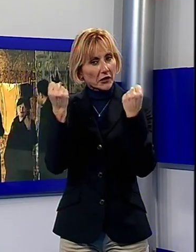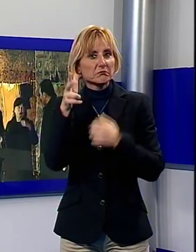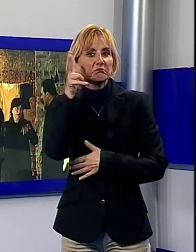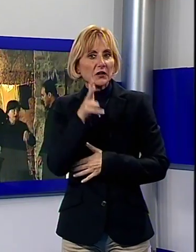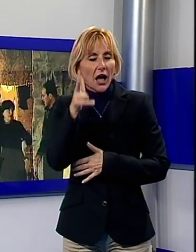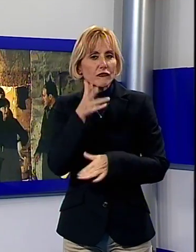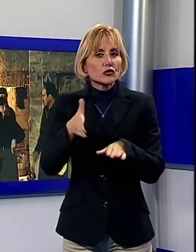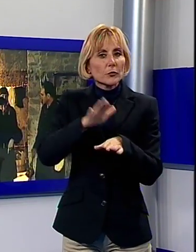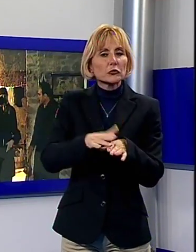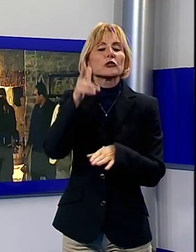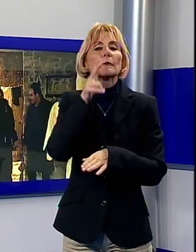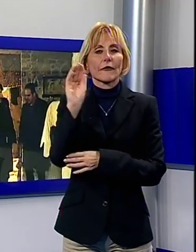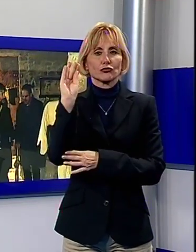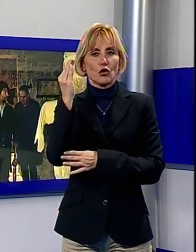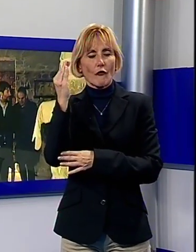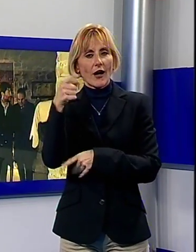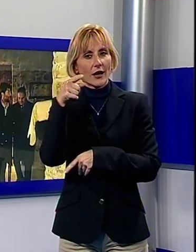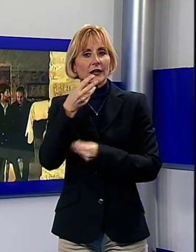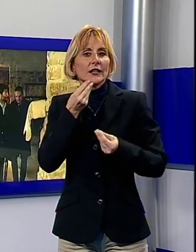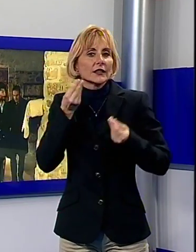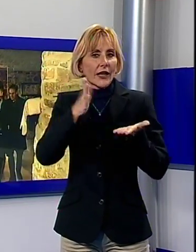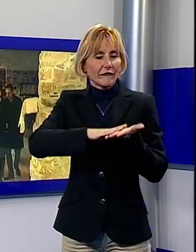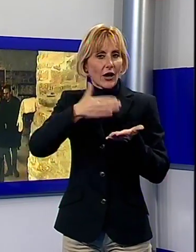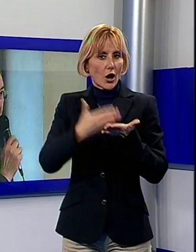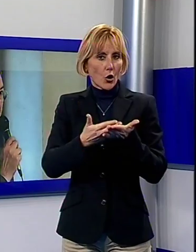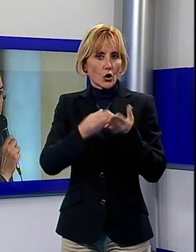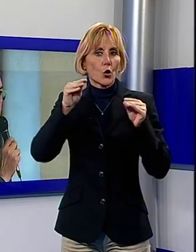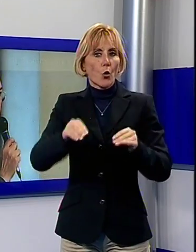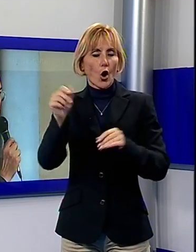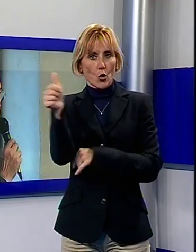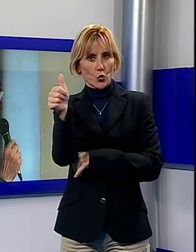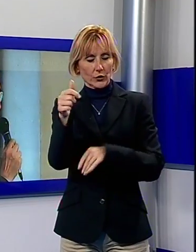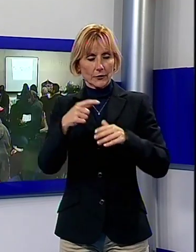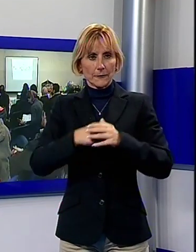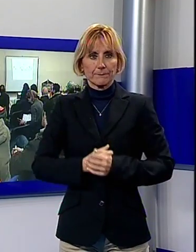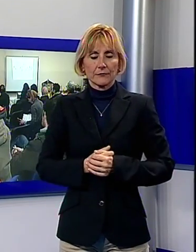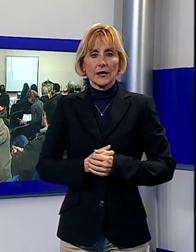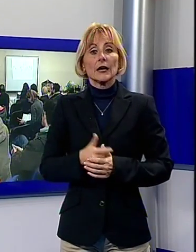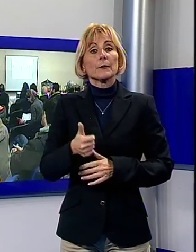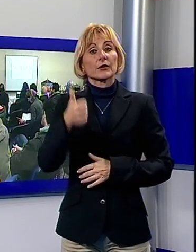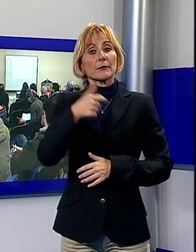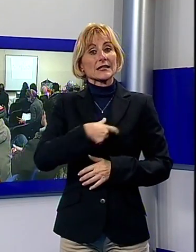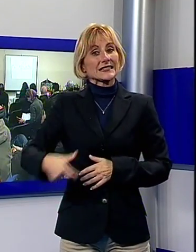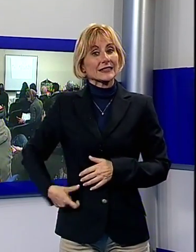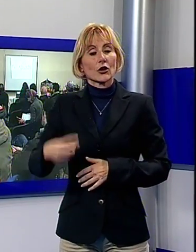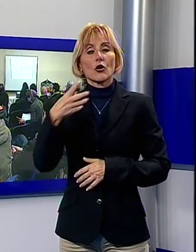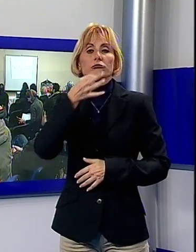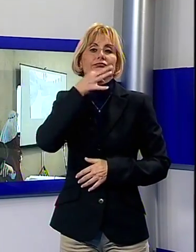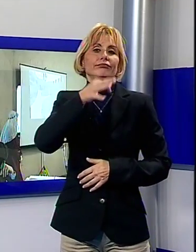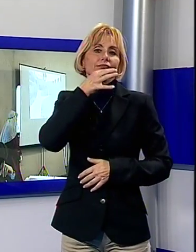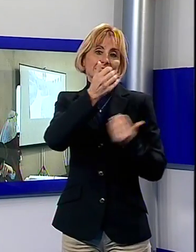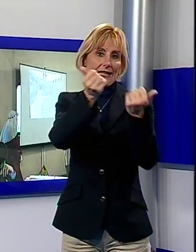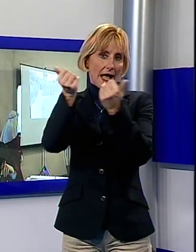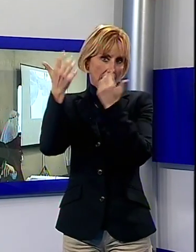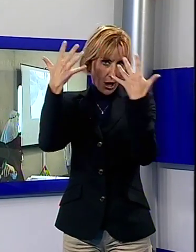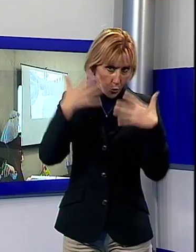parte dei giovani che da tempo valorizzano questo luogo unico. Dopo il saluto del sindaco Mariani, c'è stato l'incontro al quale hanno